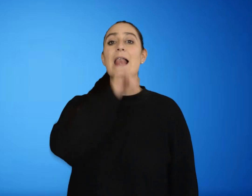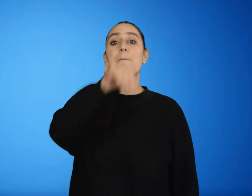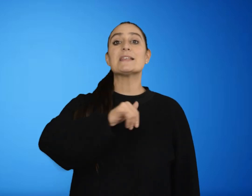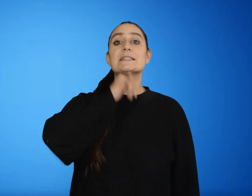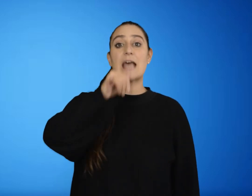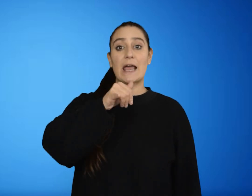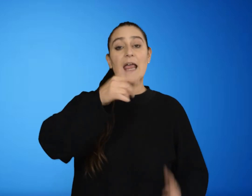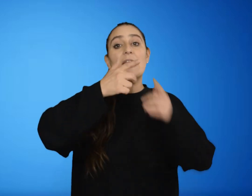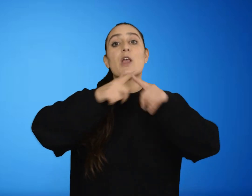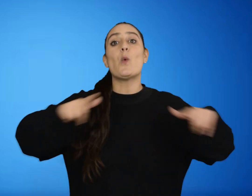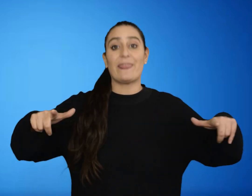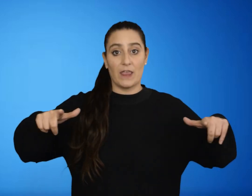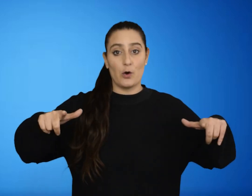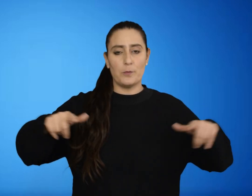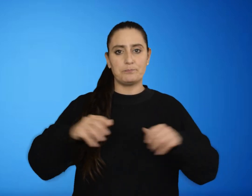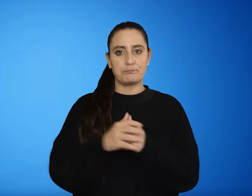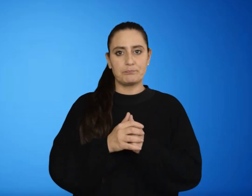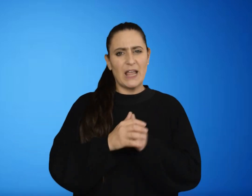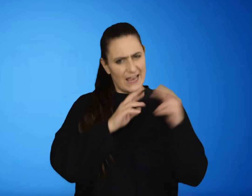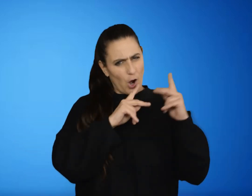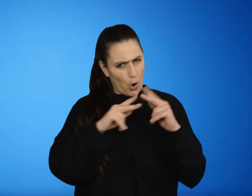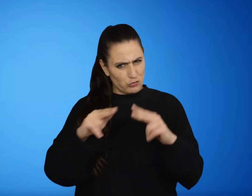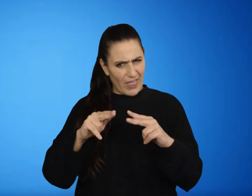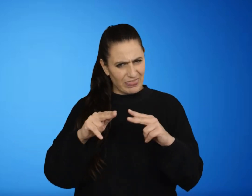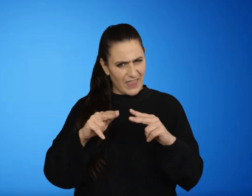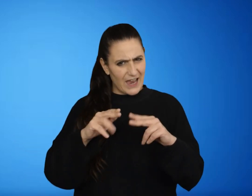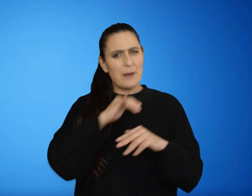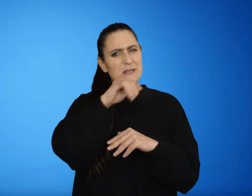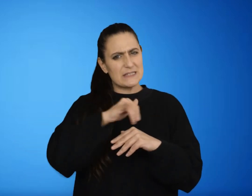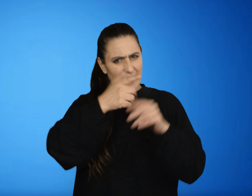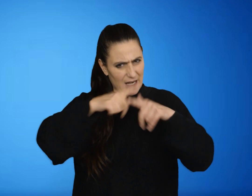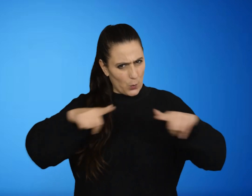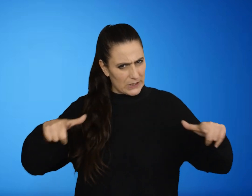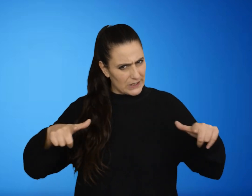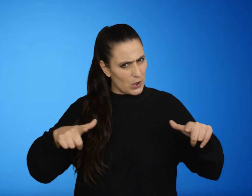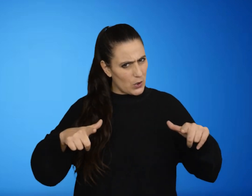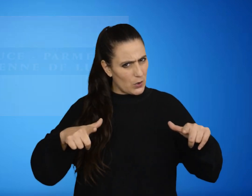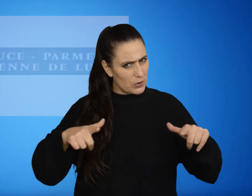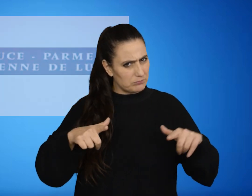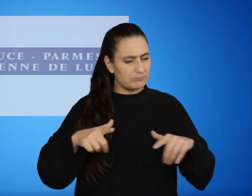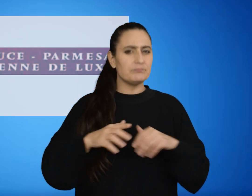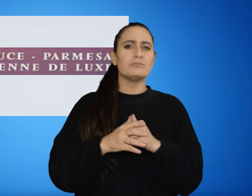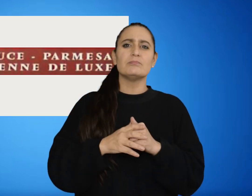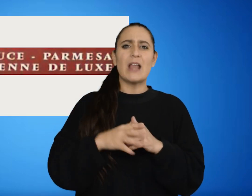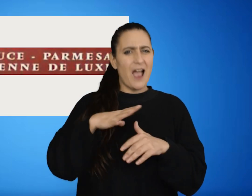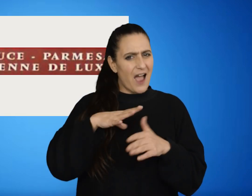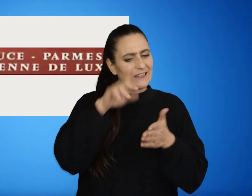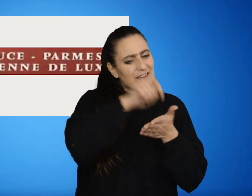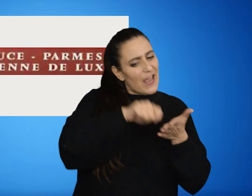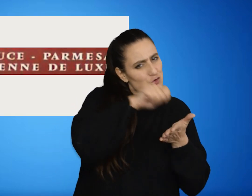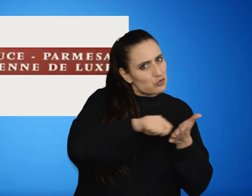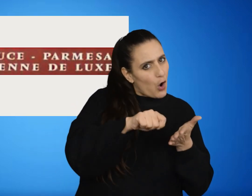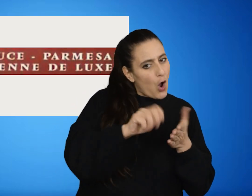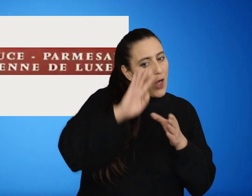El mensaje lingüístico. ¿Es constante el mensaje lingüístico? ¿Hay siempre un